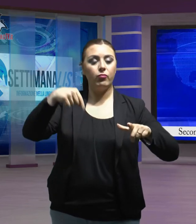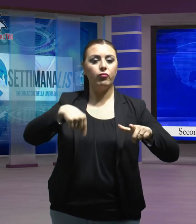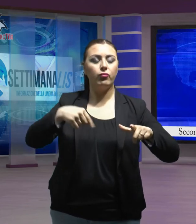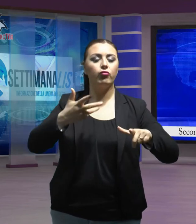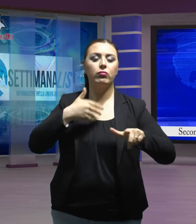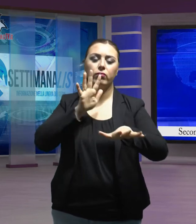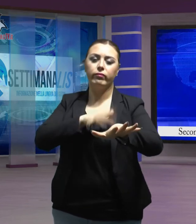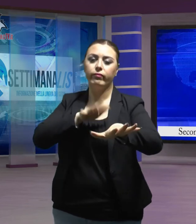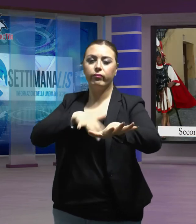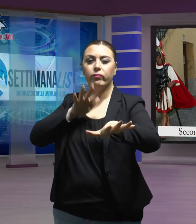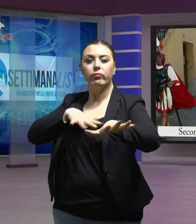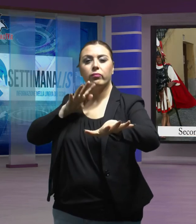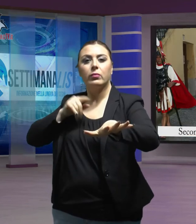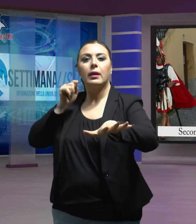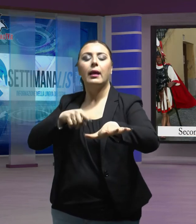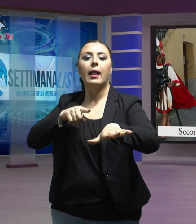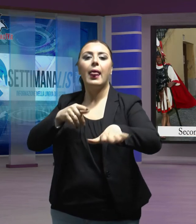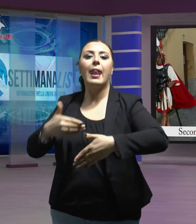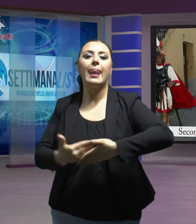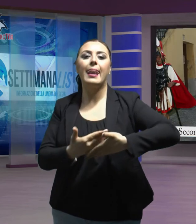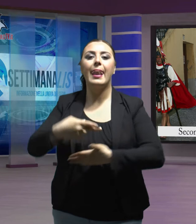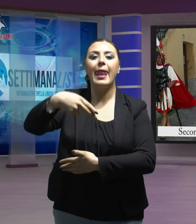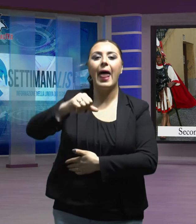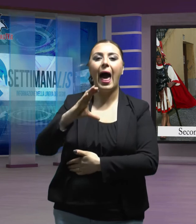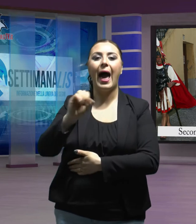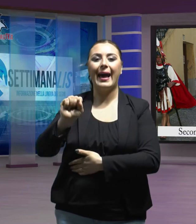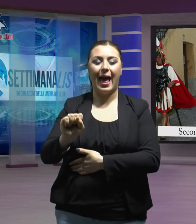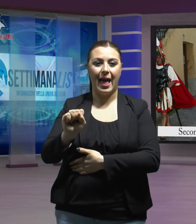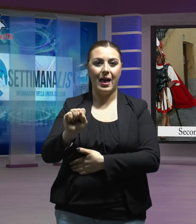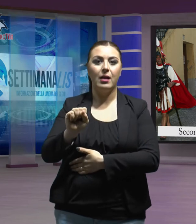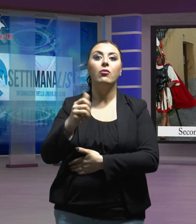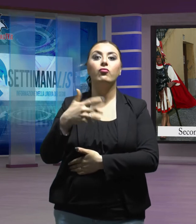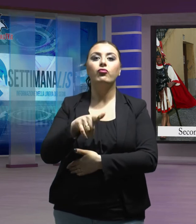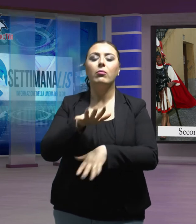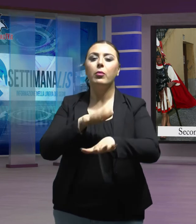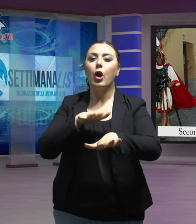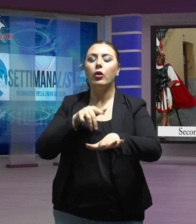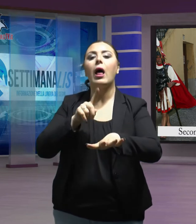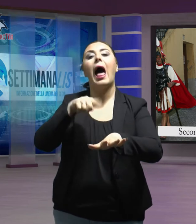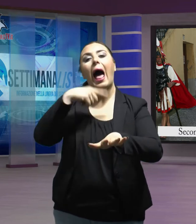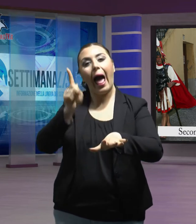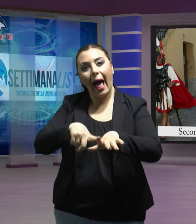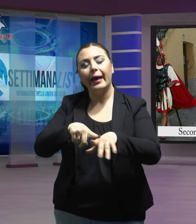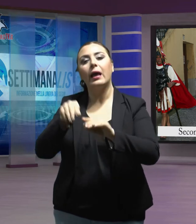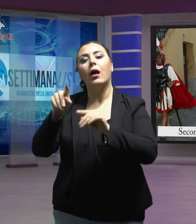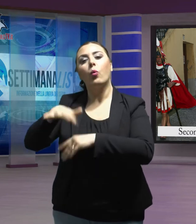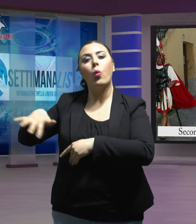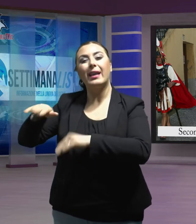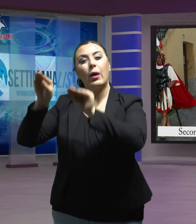di folla per la Naca. Di grande suggestione anche la Naca del quartiere